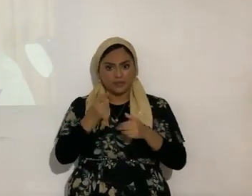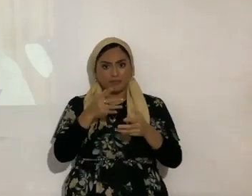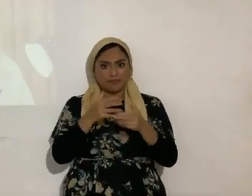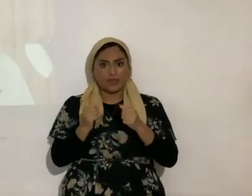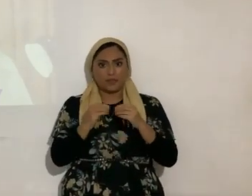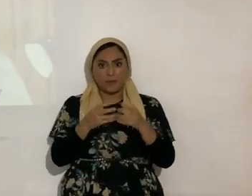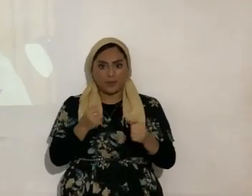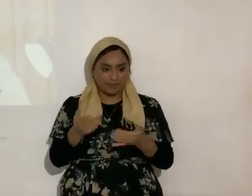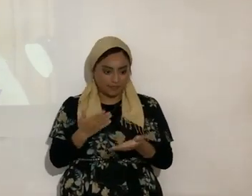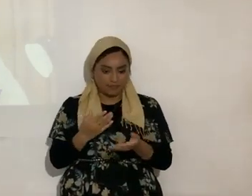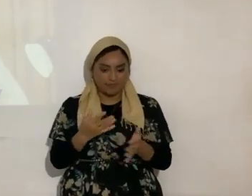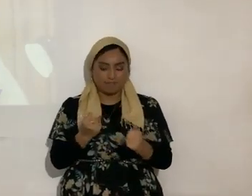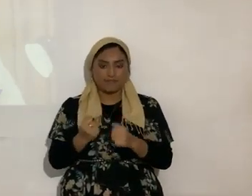muy rápidos ¿sí?